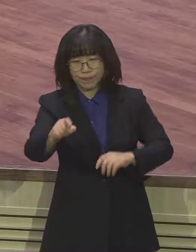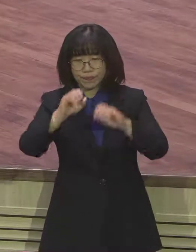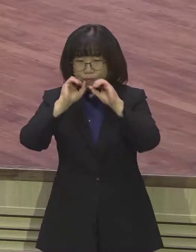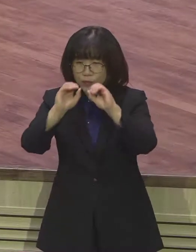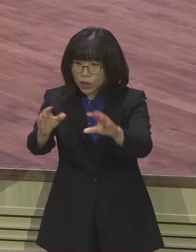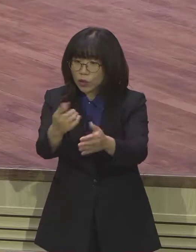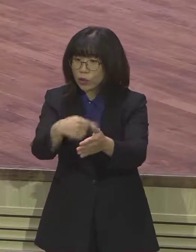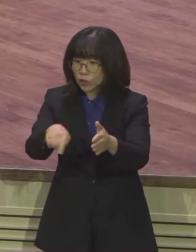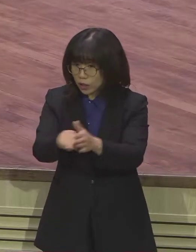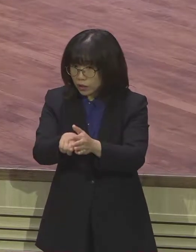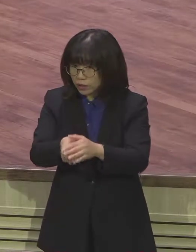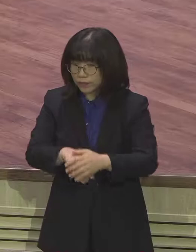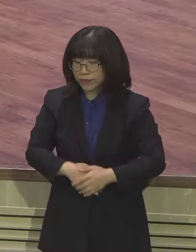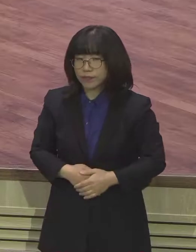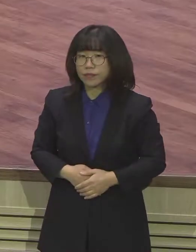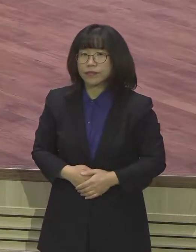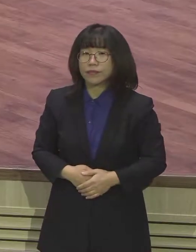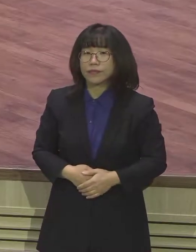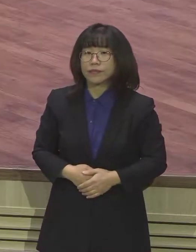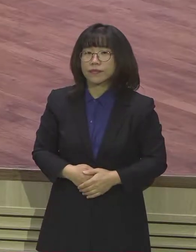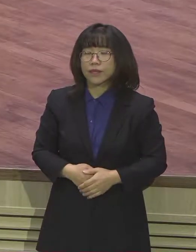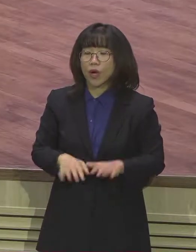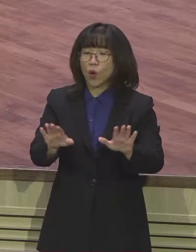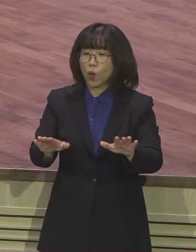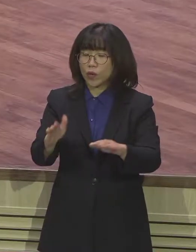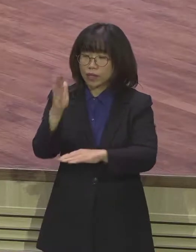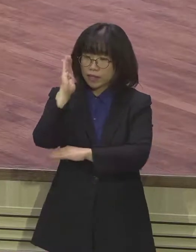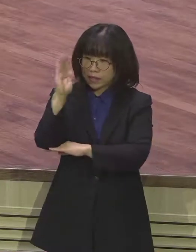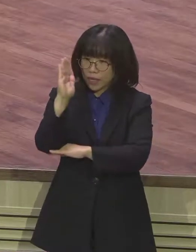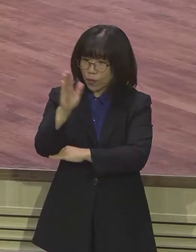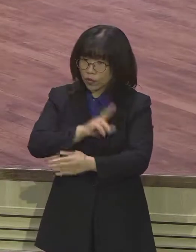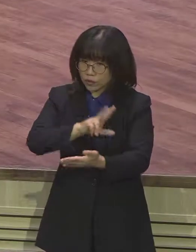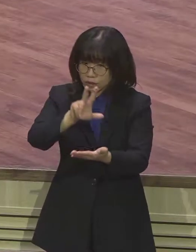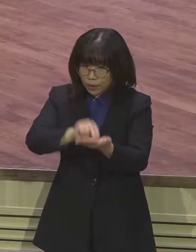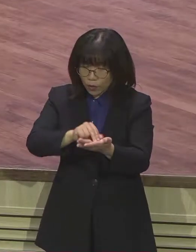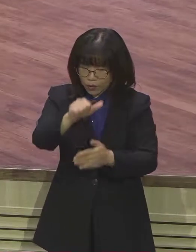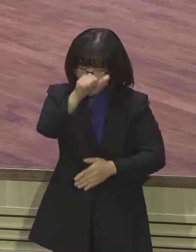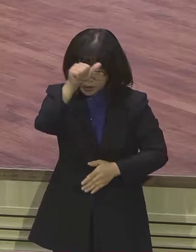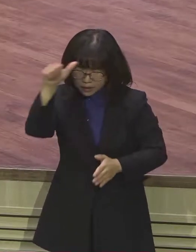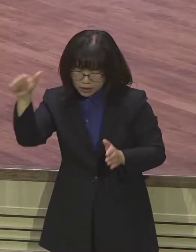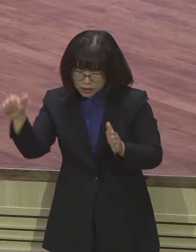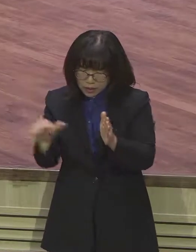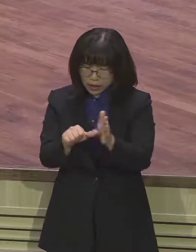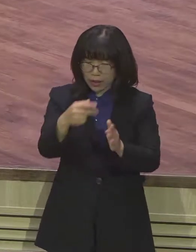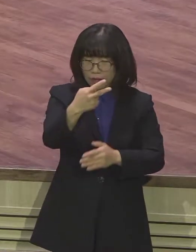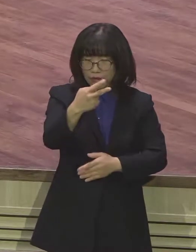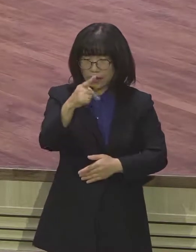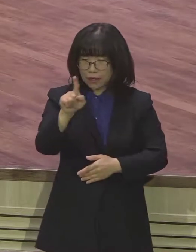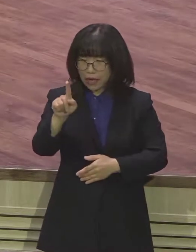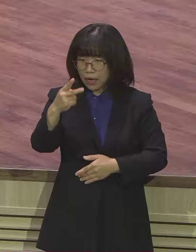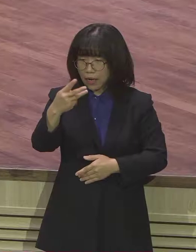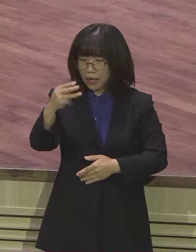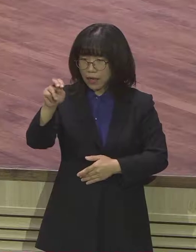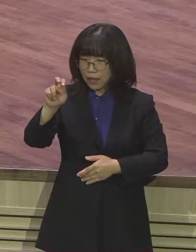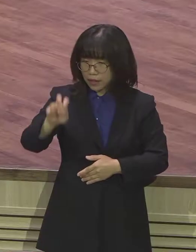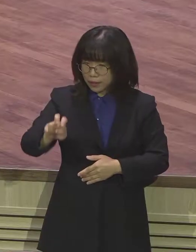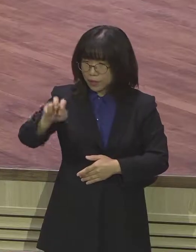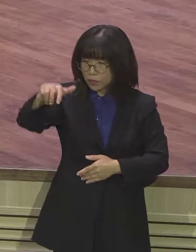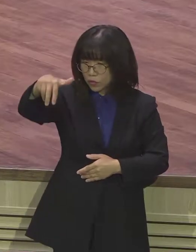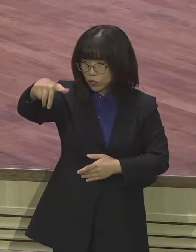그렇다면 오늘 제목이 인생의 다림줄입니다. 다림줄이 무엇이냐 이 다림줄이라는 표현은 암모스와 스가리아 서에만